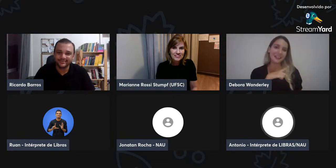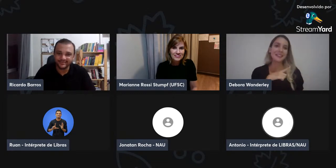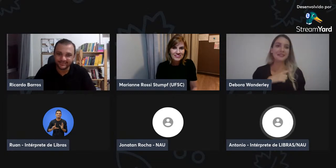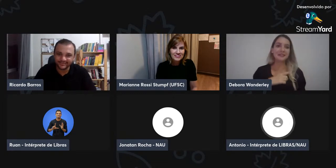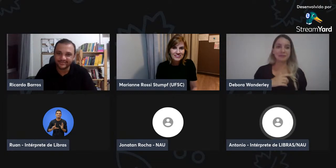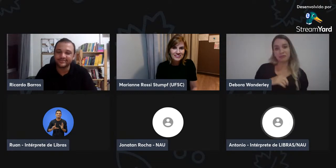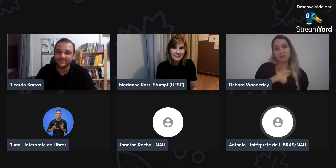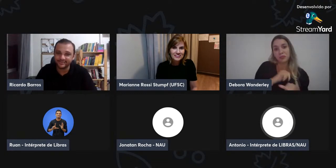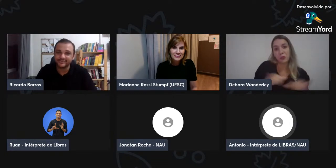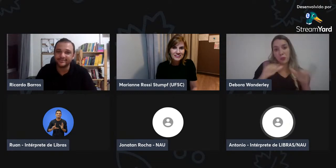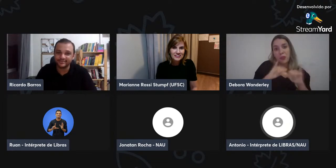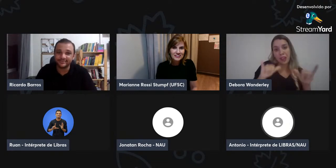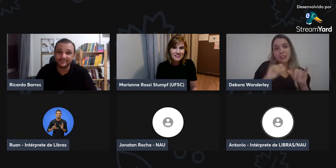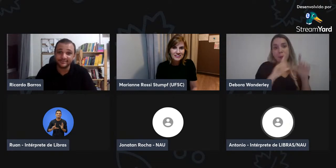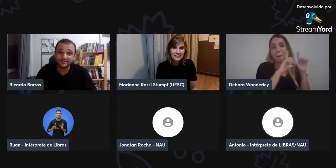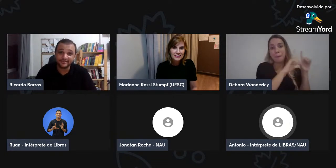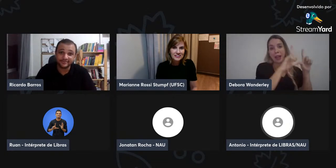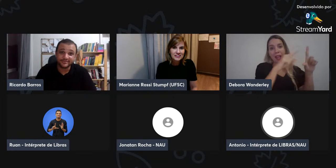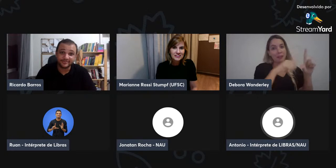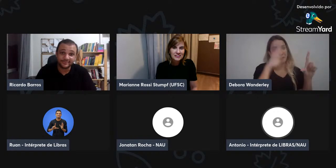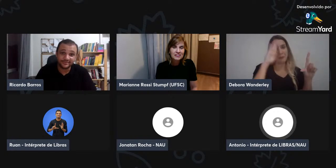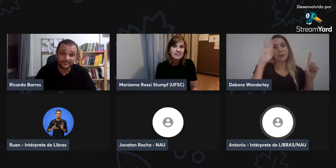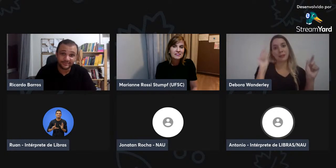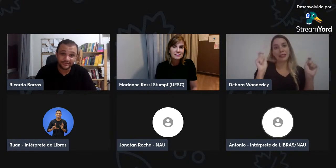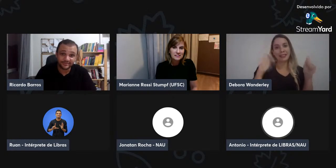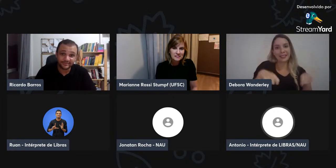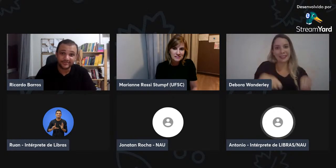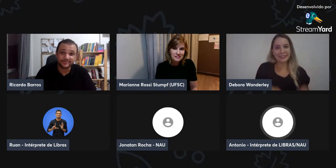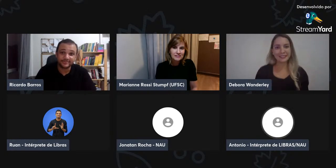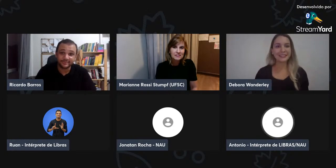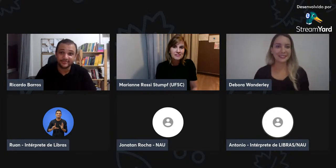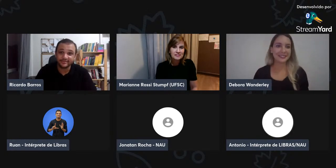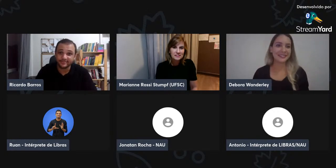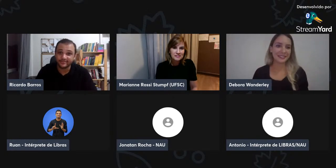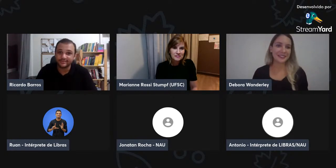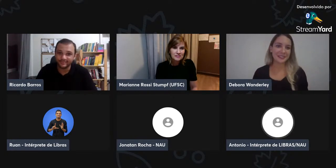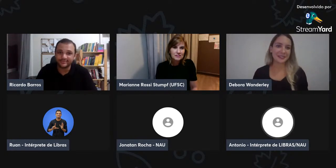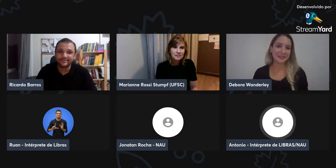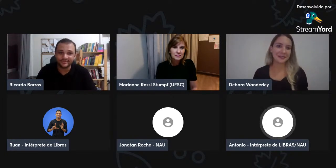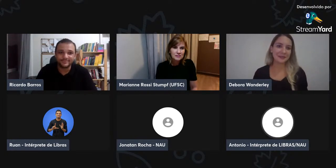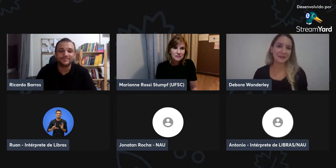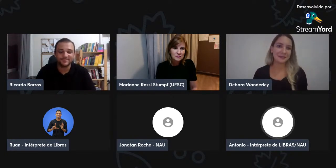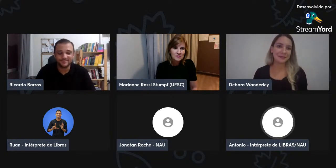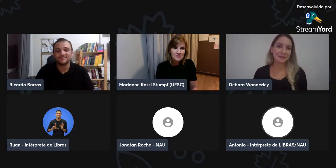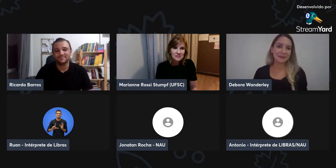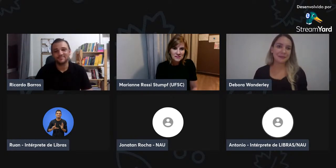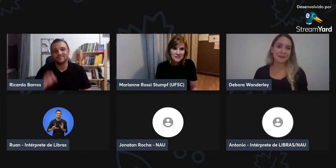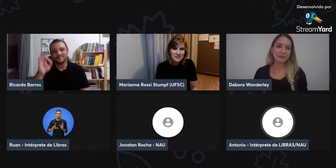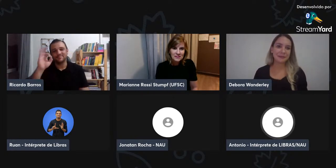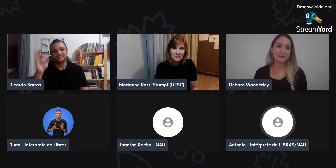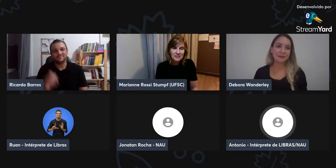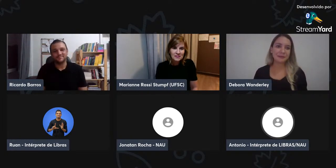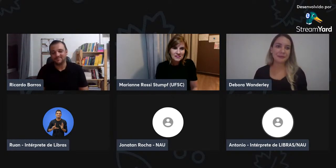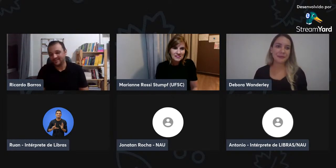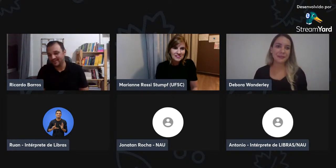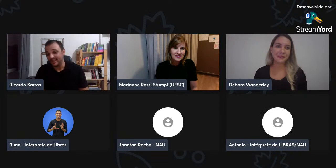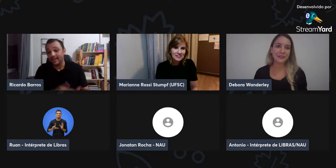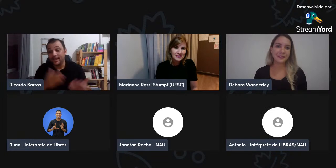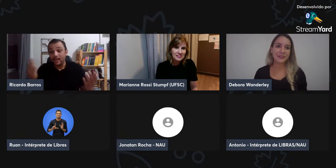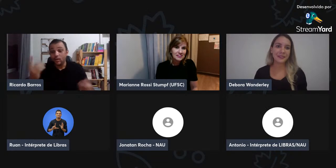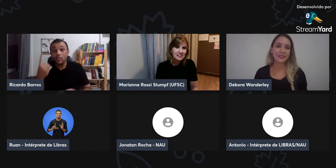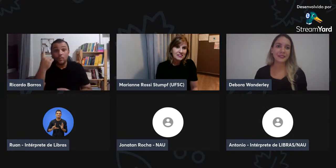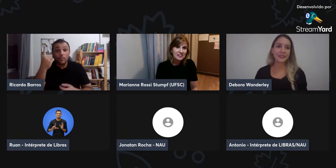questão de como é escrita, também tem as impressões, então, essa é uma forma de divulgação.